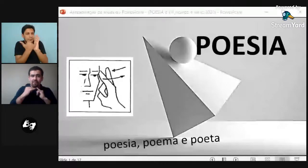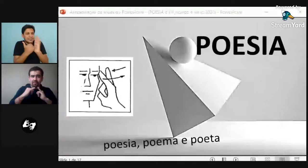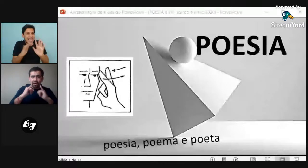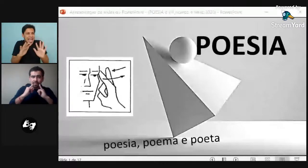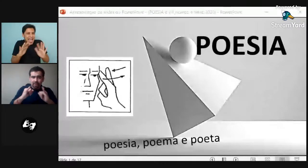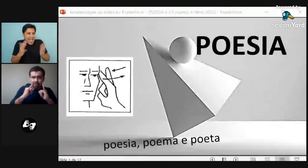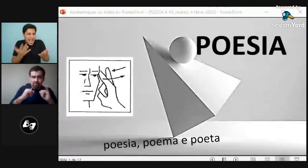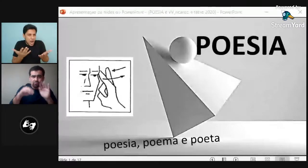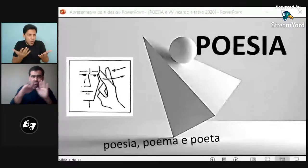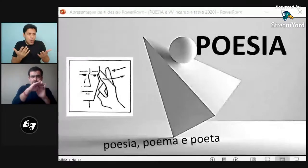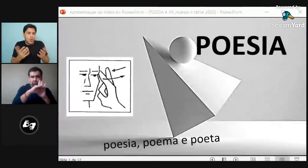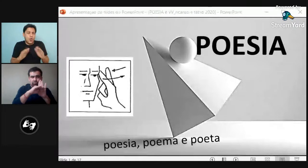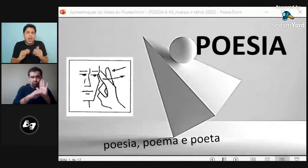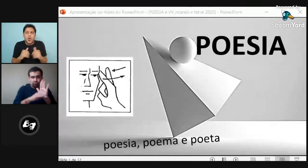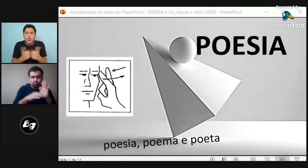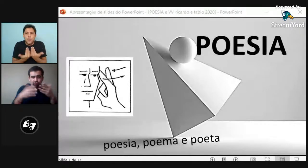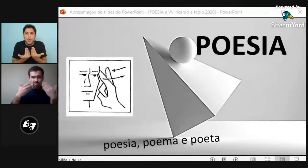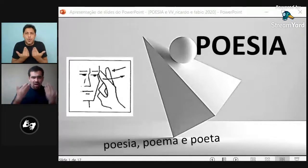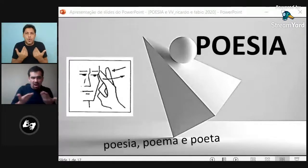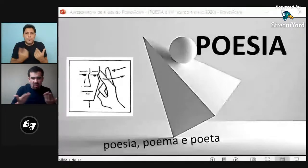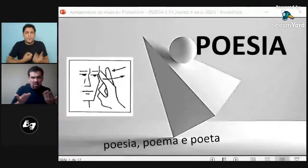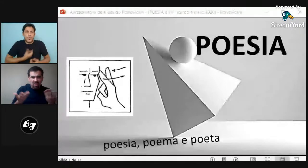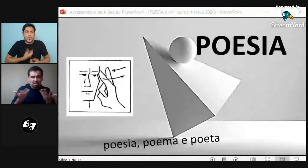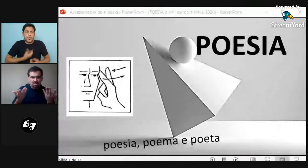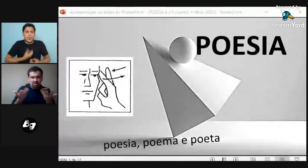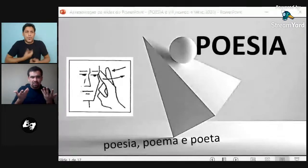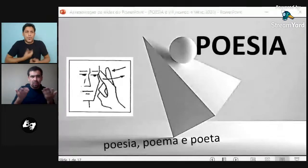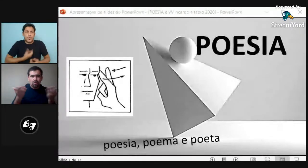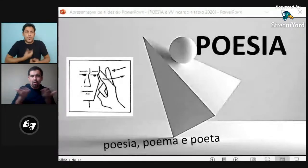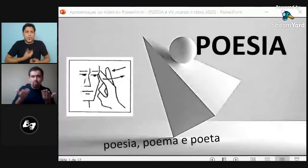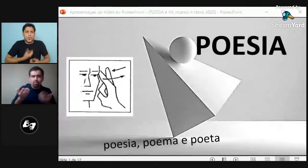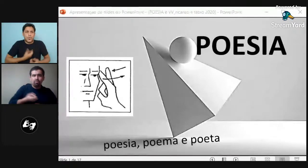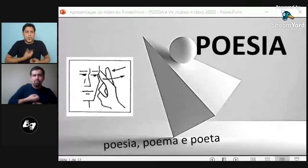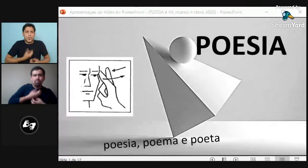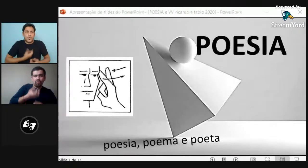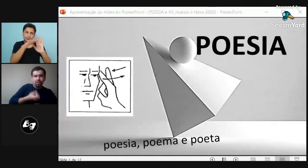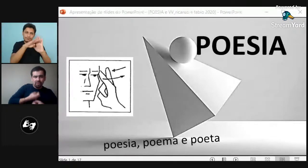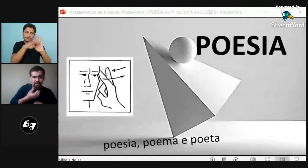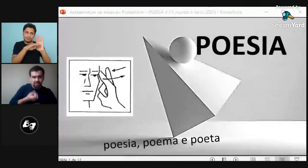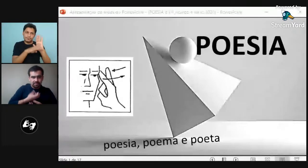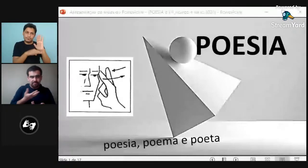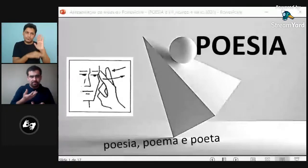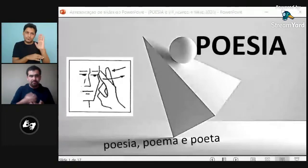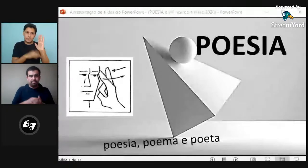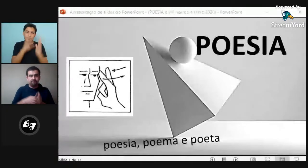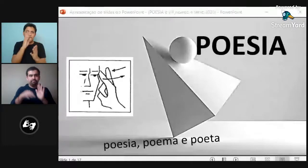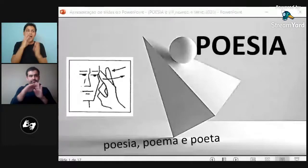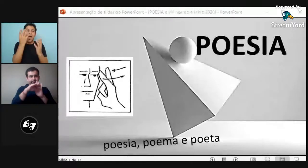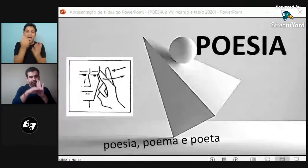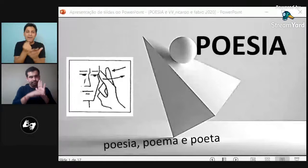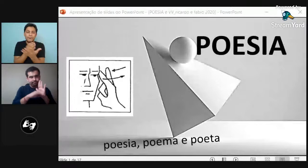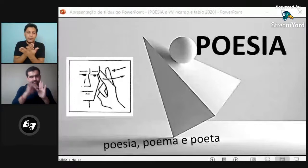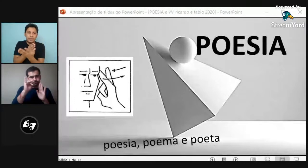para hacer poesía y lo que voy a hacer es ahora informarles y explicar cómo poder hacer poesía